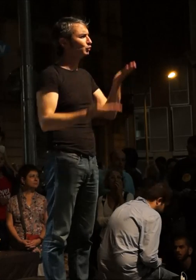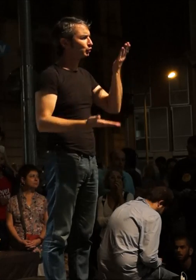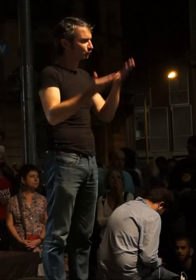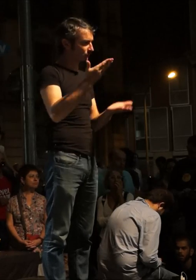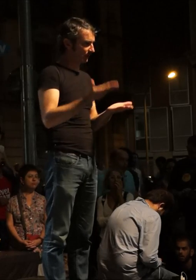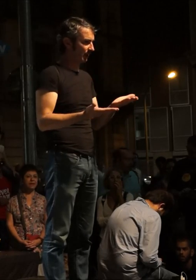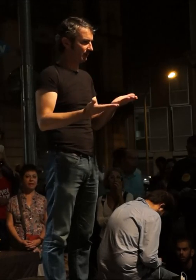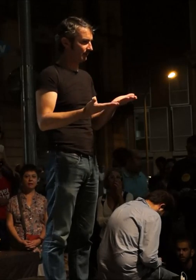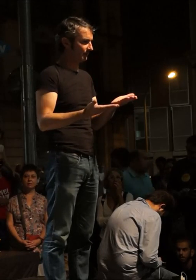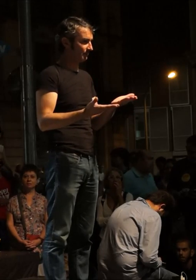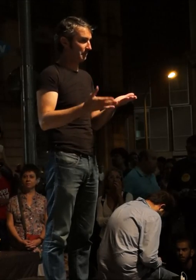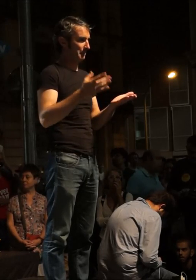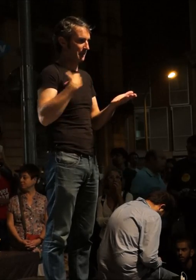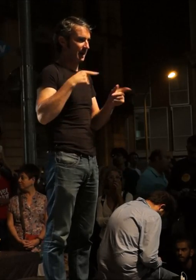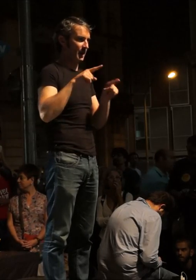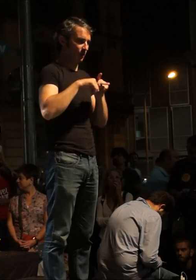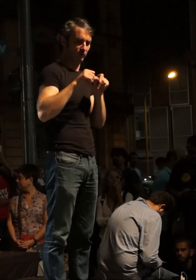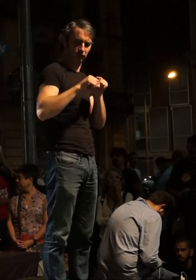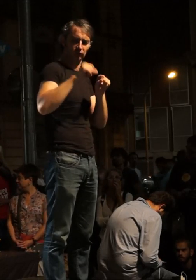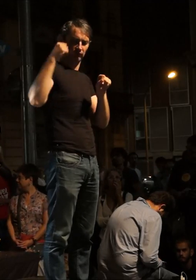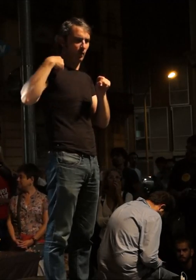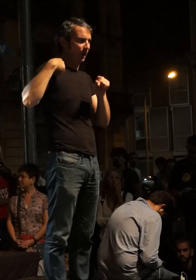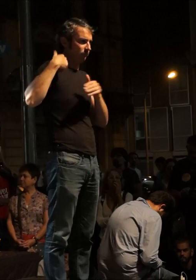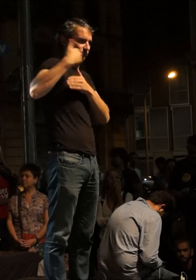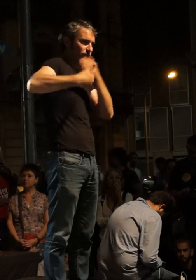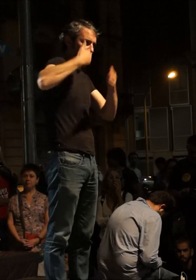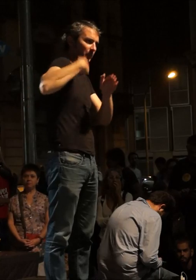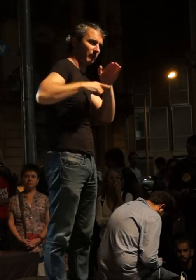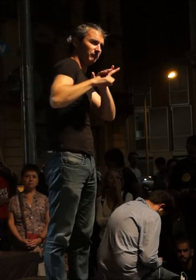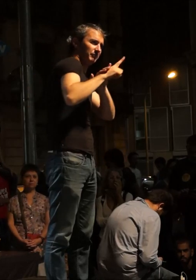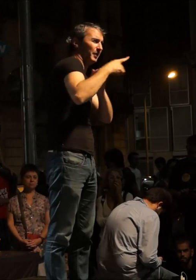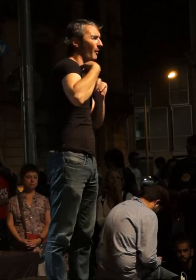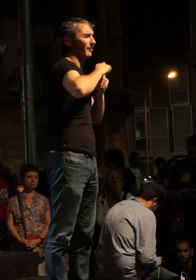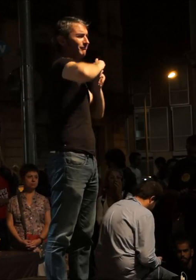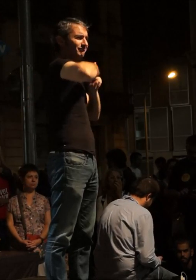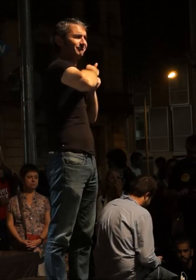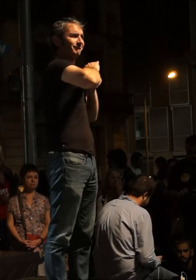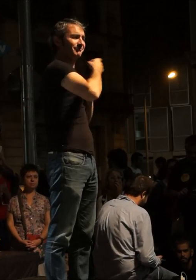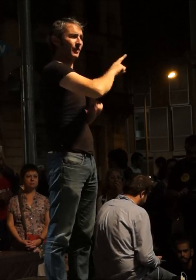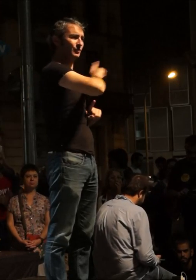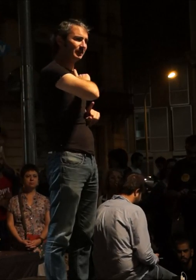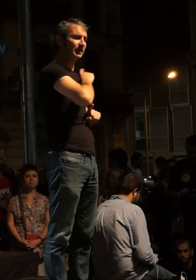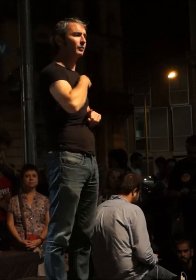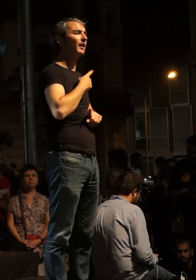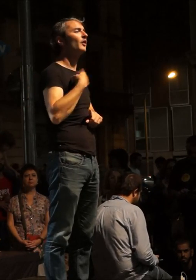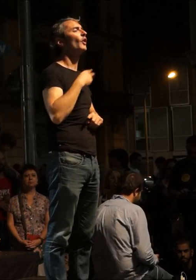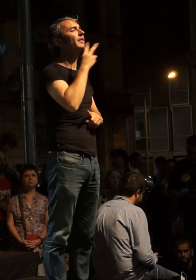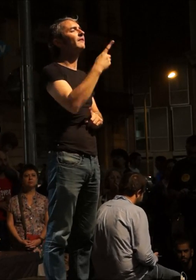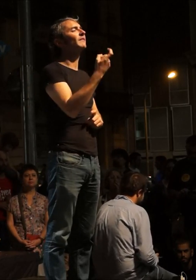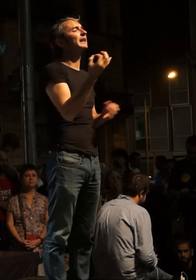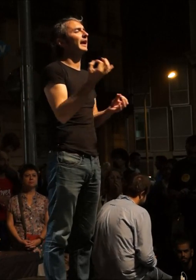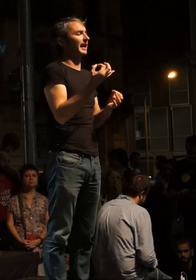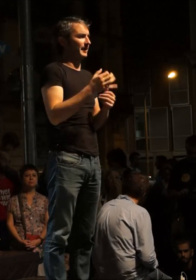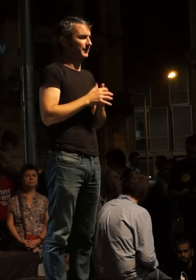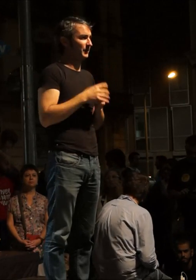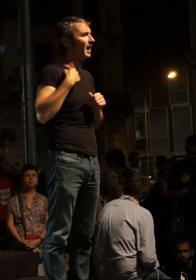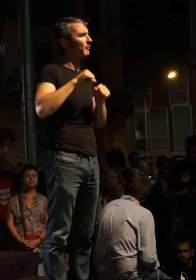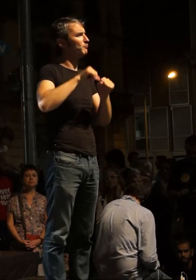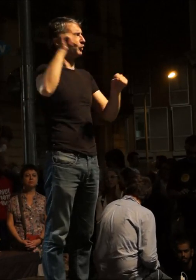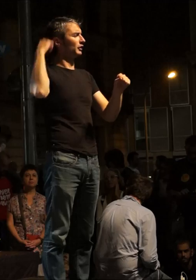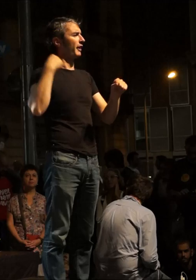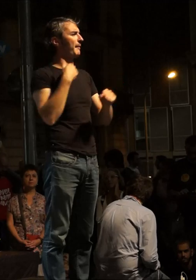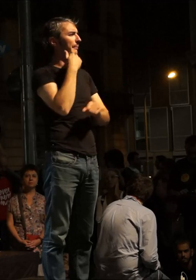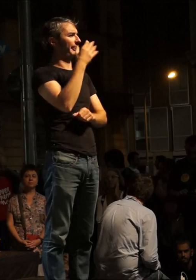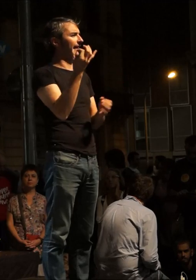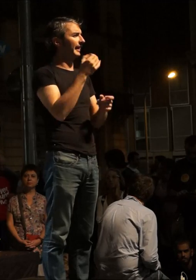per a superar el que estem comentant, que són sistemes d'opressió, necessitem també afirmar una cosa que fa molts anys que sabem,